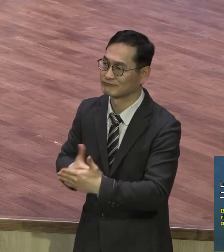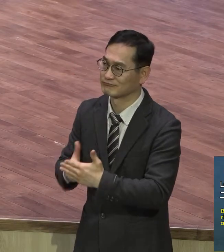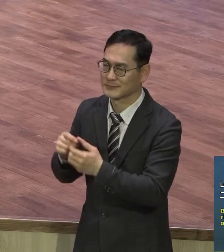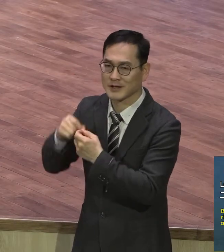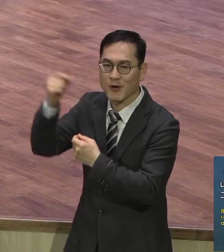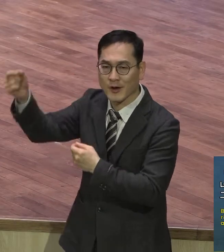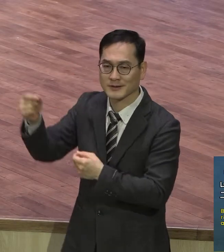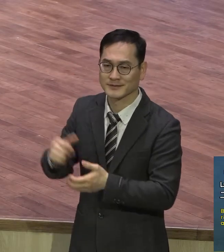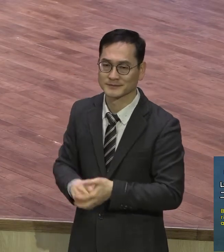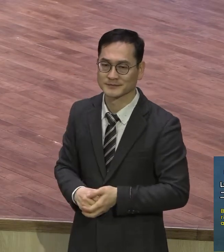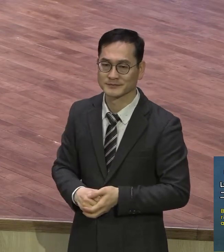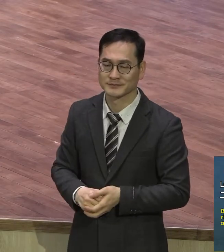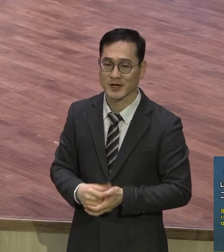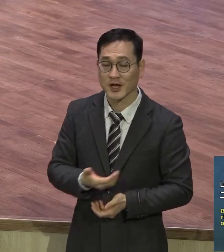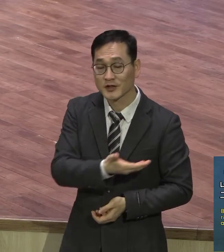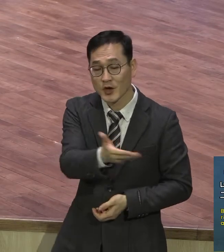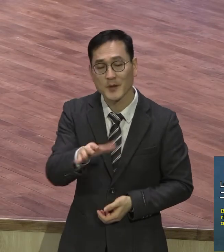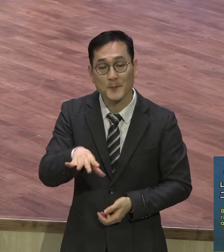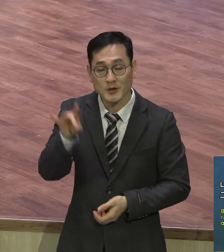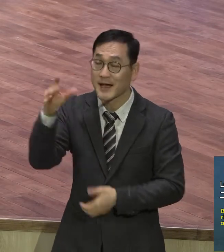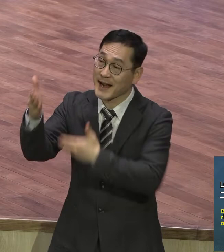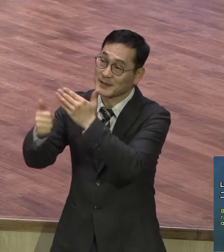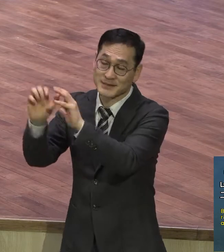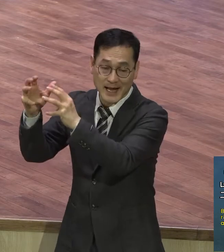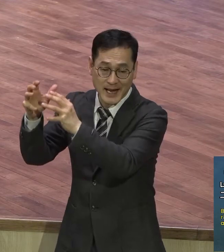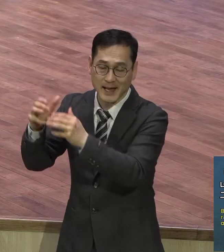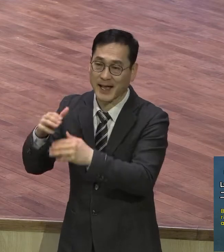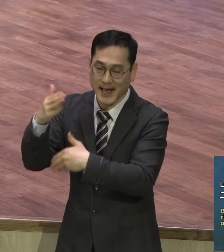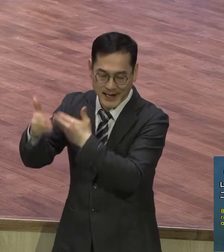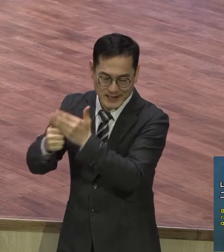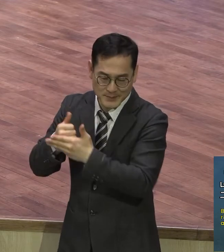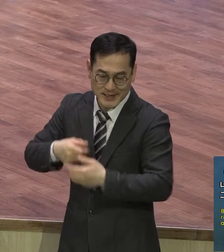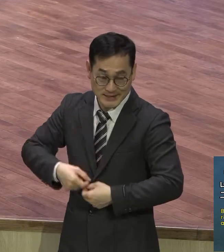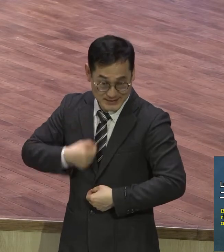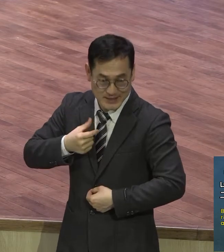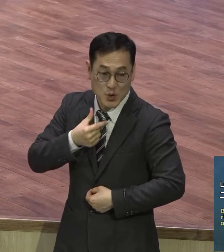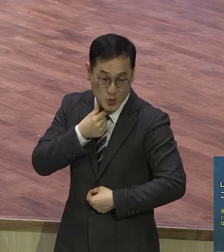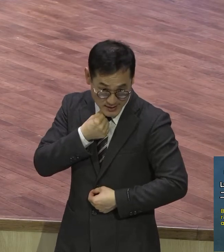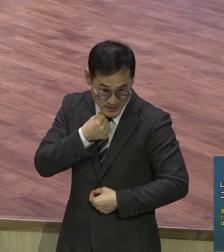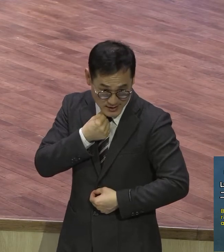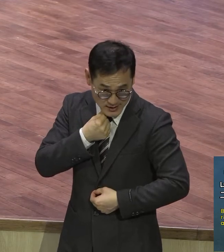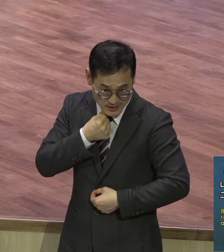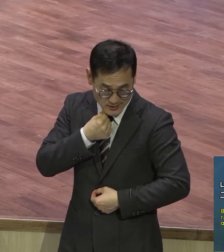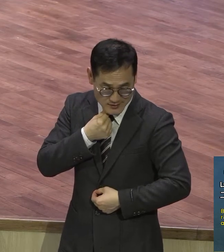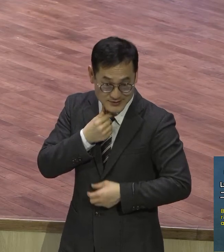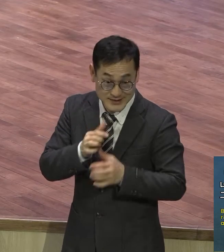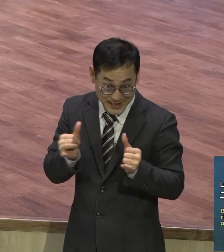구하라 그리하면 이 모든 것을 너에게 더하여 주시리라 더해 주시는 하나님의 축복